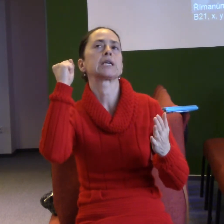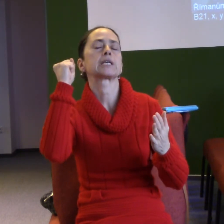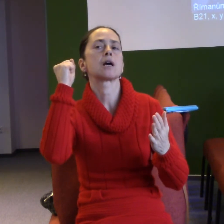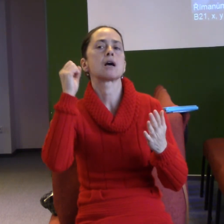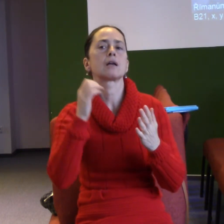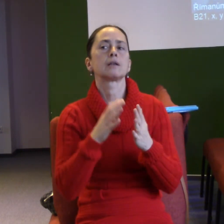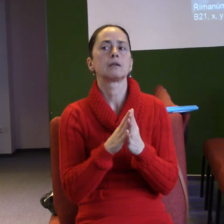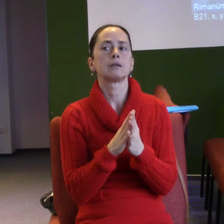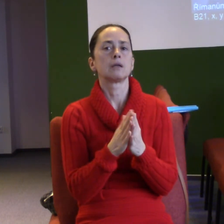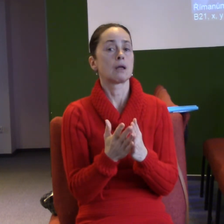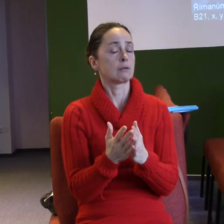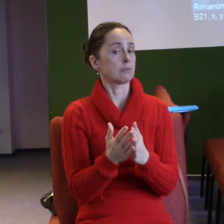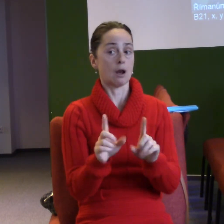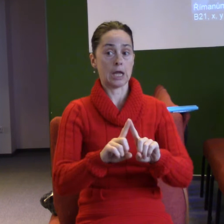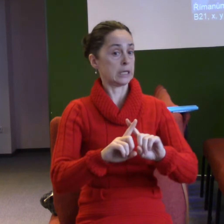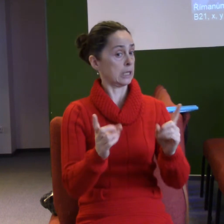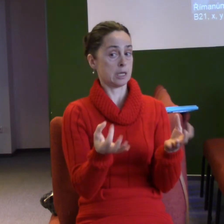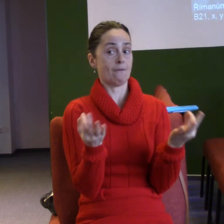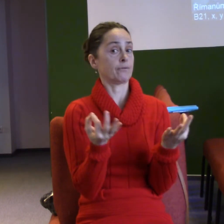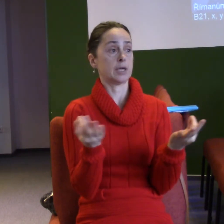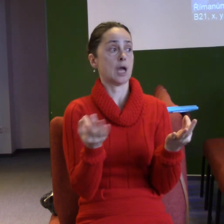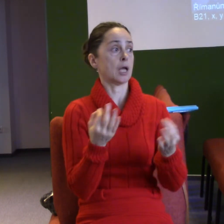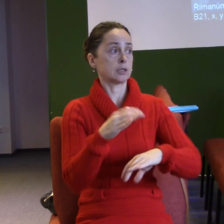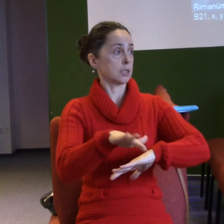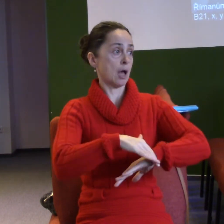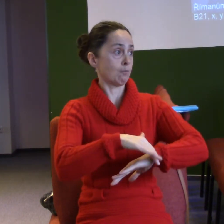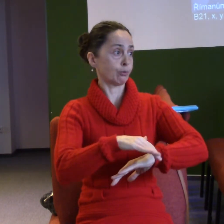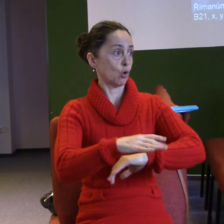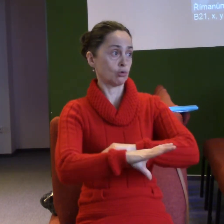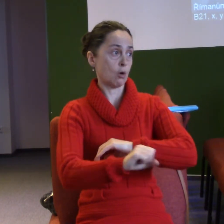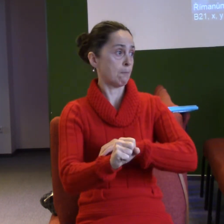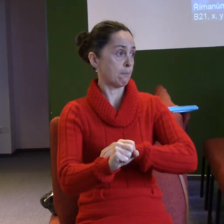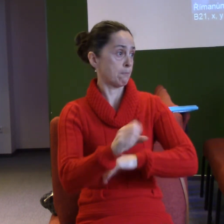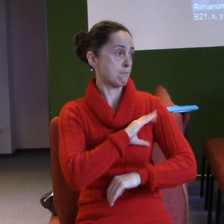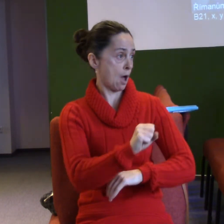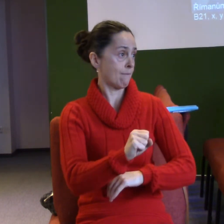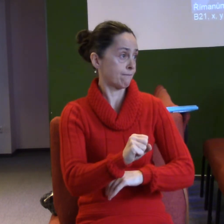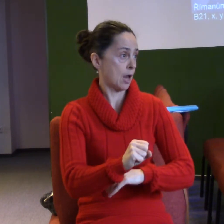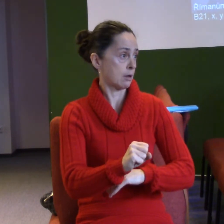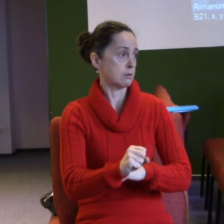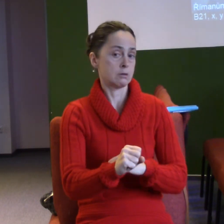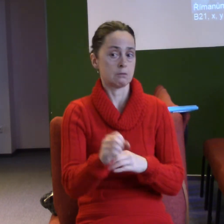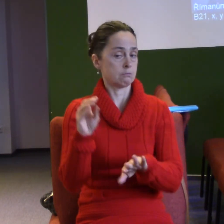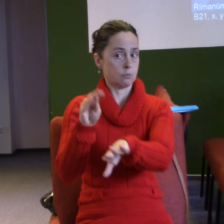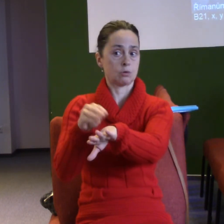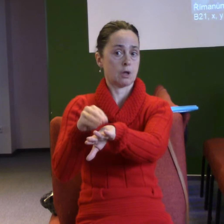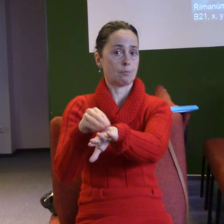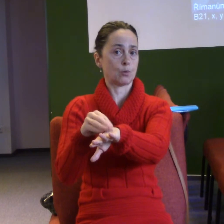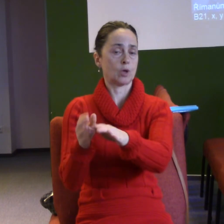Ale tady jsou napsané úplně jiné věci. Biblia definuje, je jedna z mnoha definicí